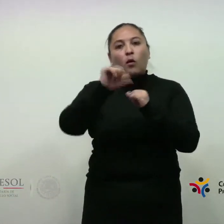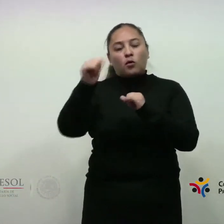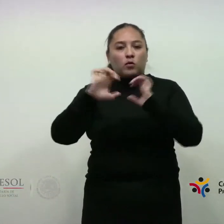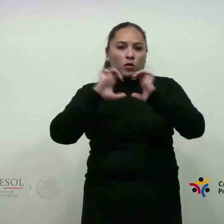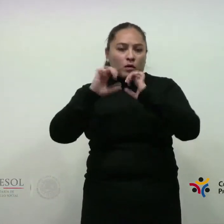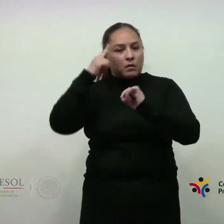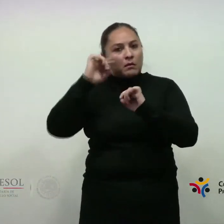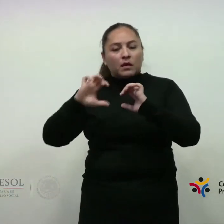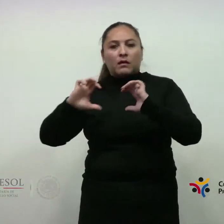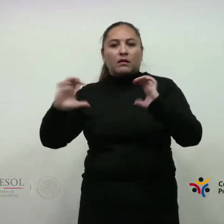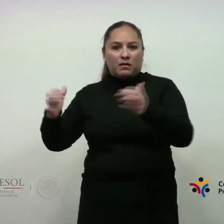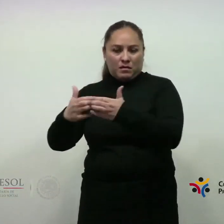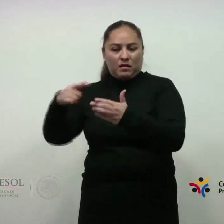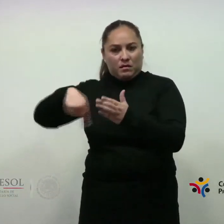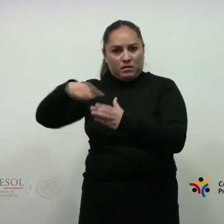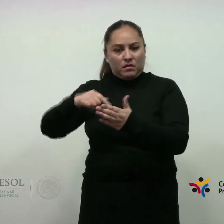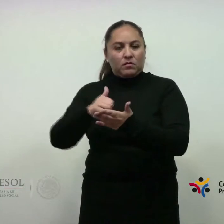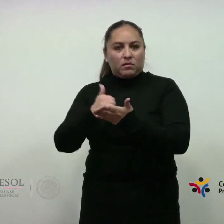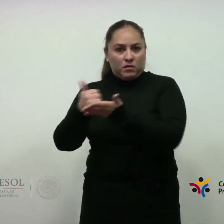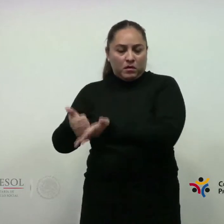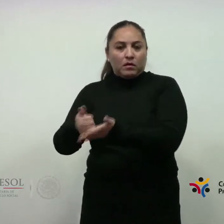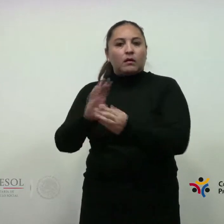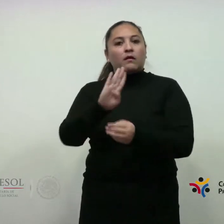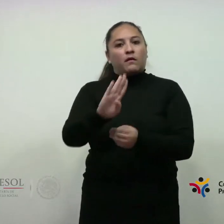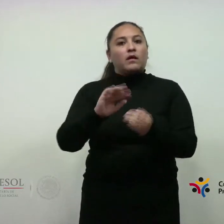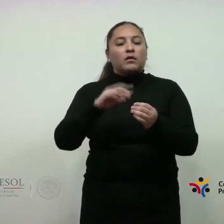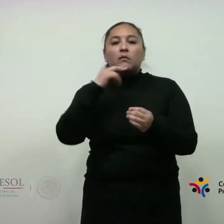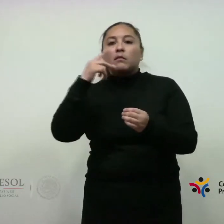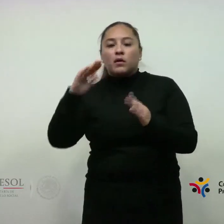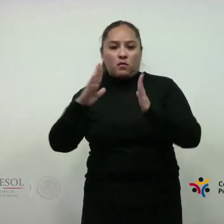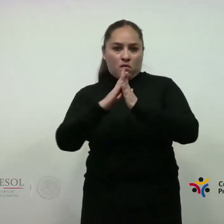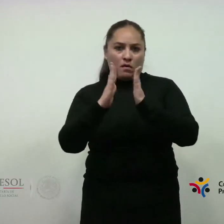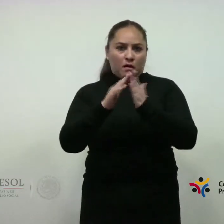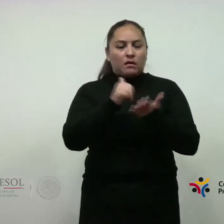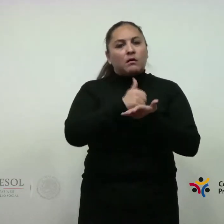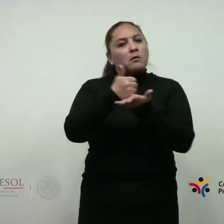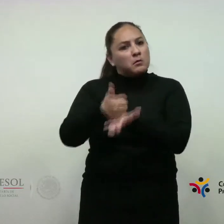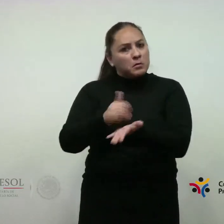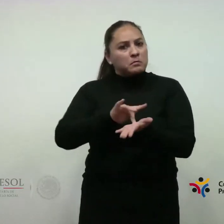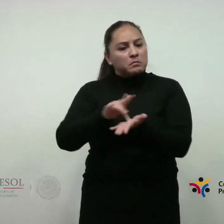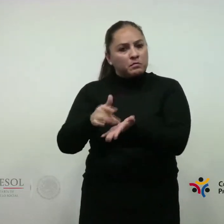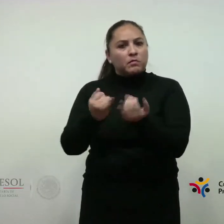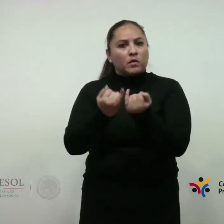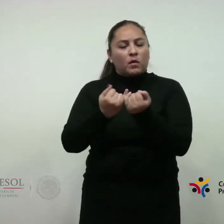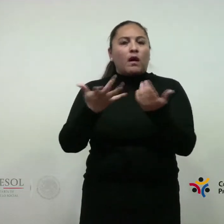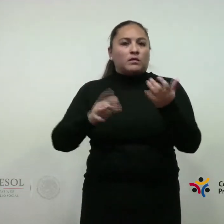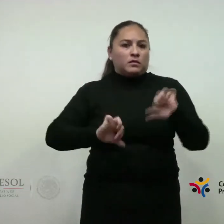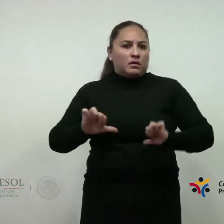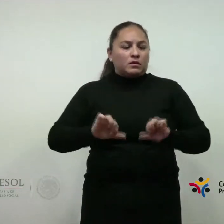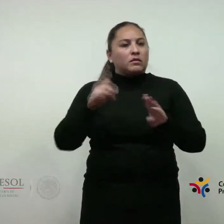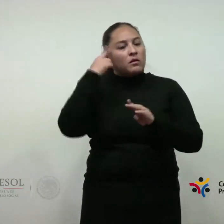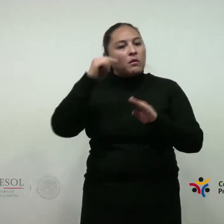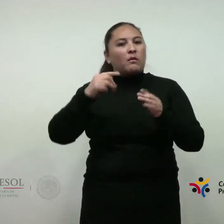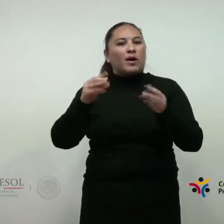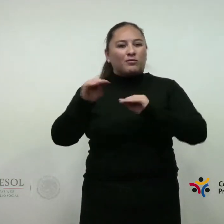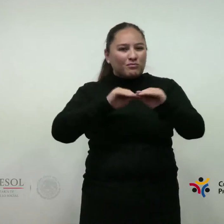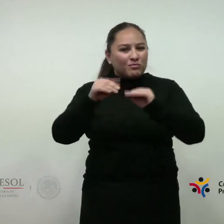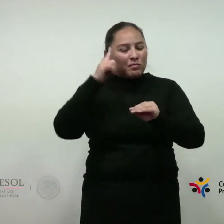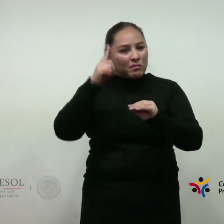el desarrollo de las comunidades. B. Mejoramiento de la vivienda. Se apoyan acciones para la construcción o instalación de